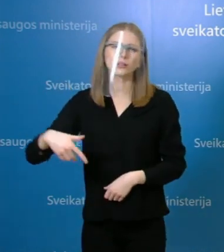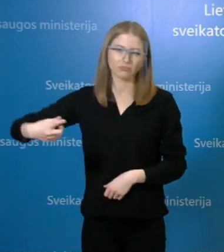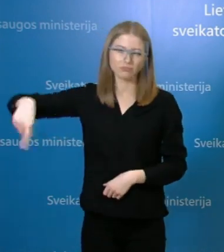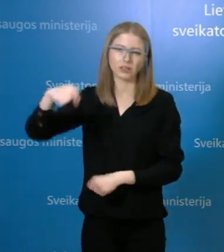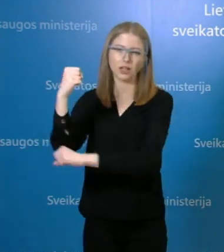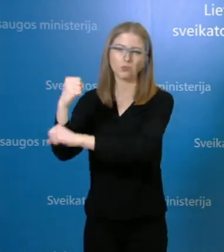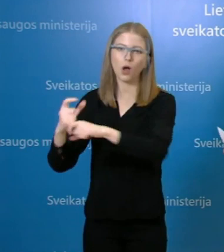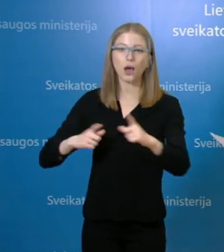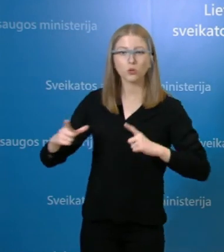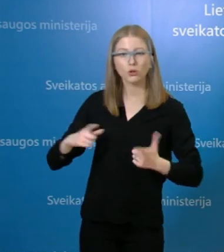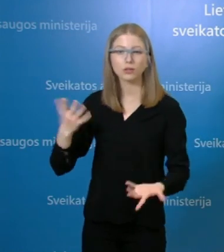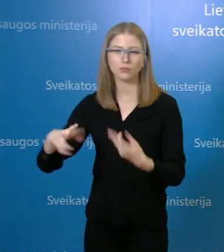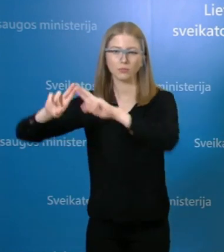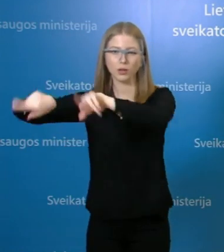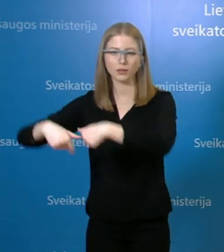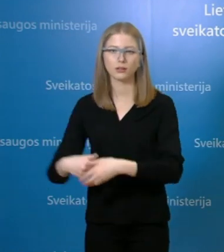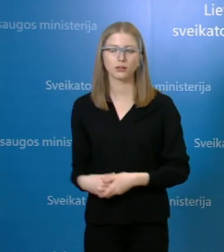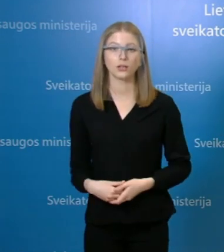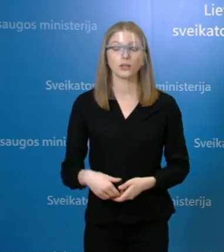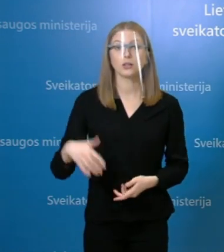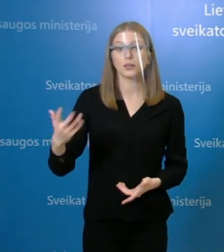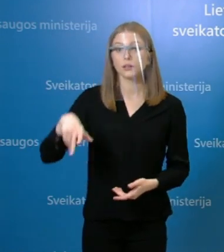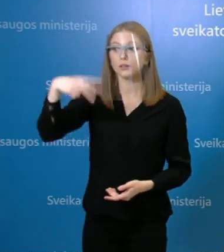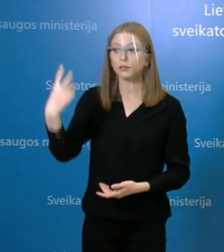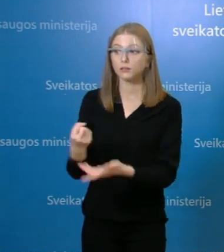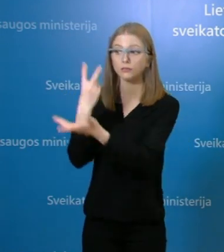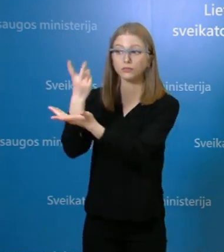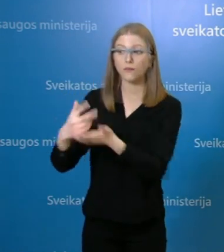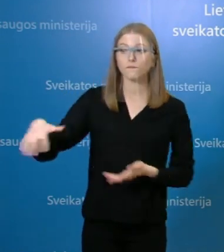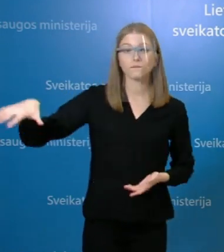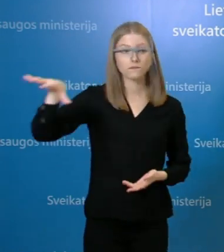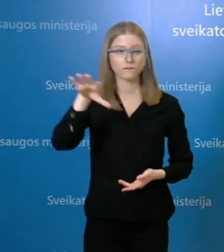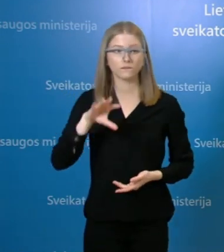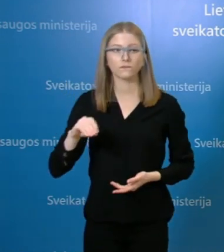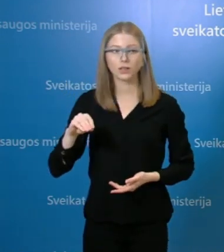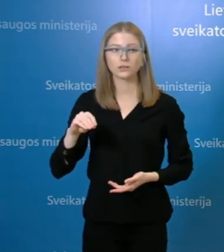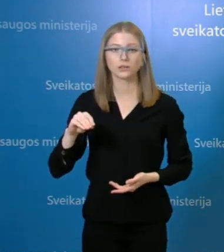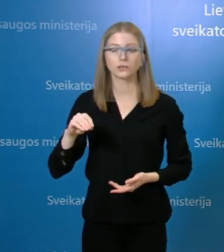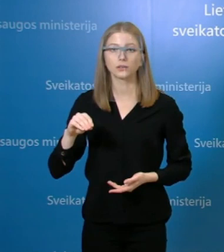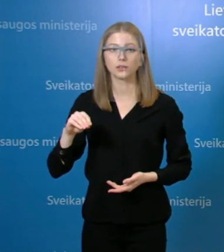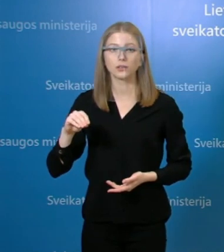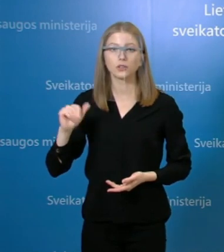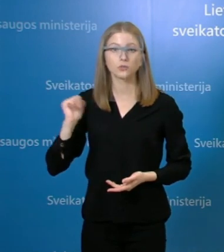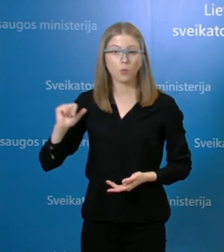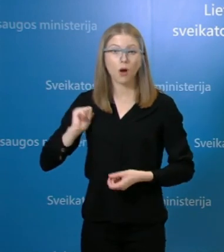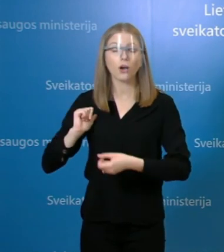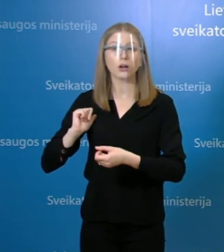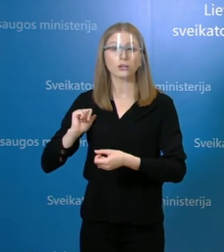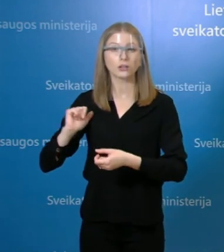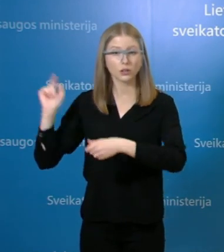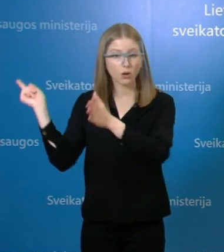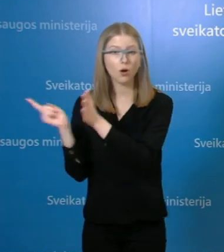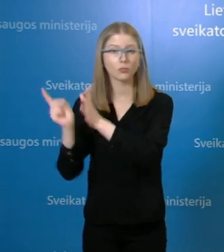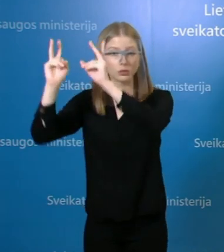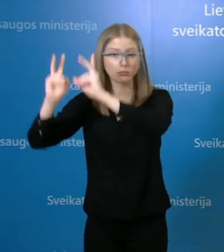patikslinti. Pacientų ištirimo visų Vilniaus miesto klinikinėje ligoninėje tikrai tokio nurodymo nebuvo, dėl to, kad vis dėl to supraskime,